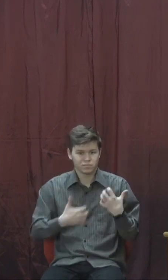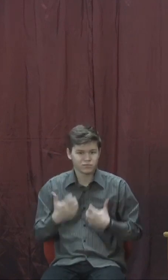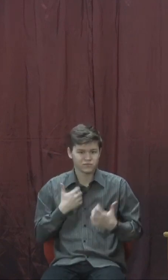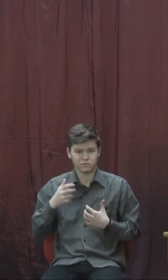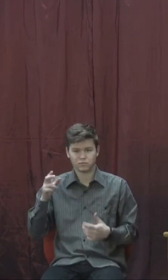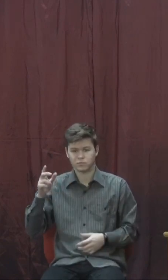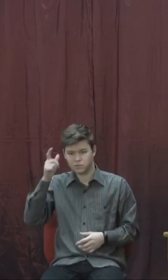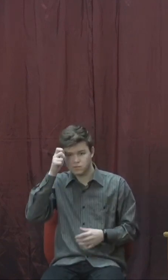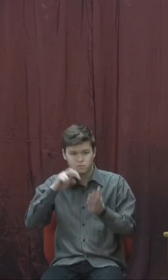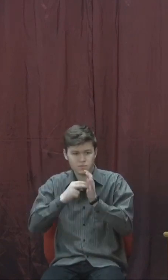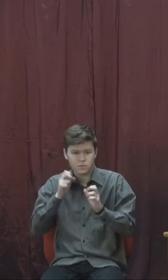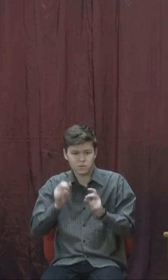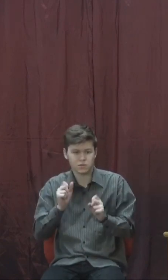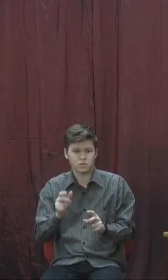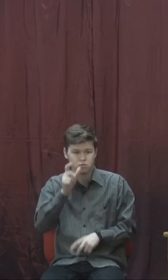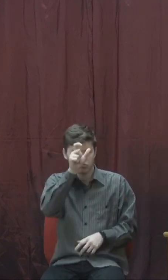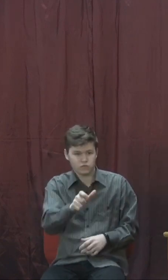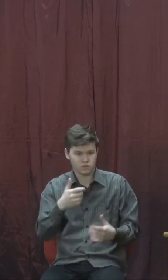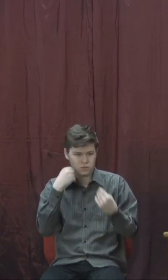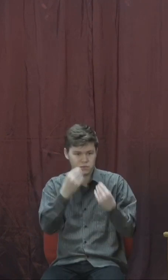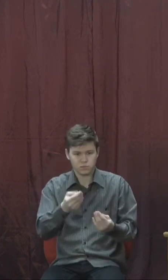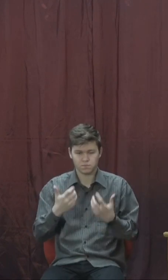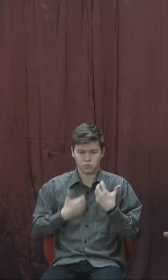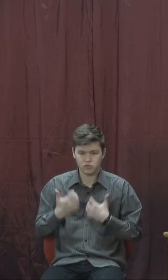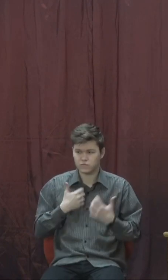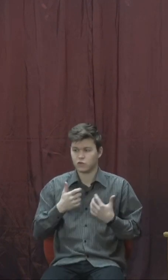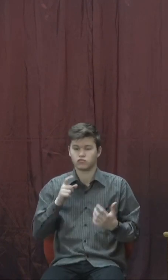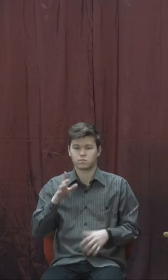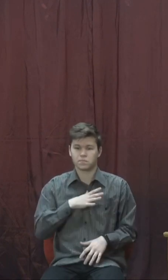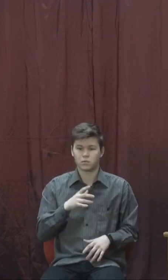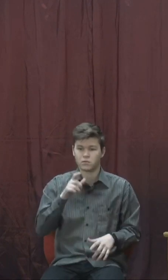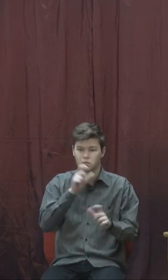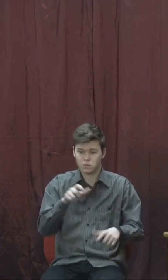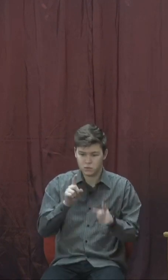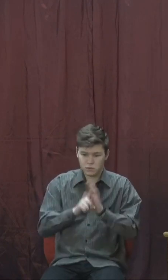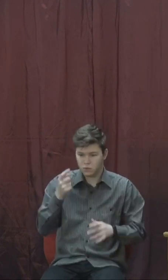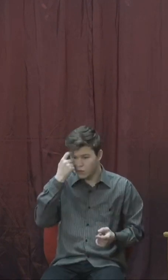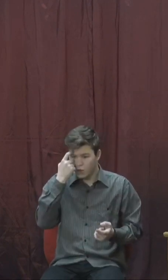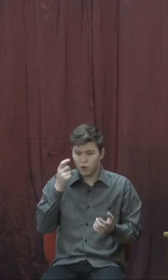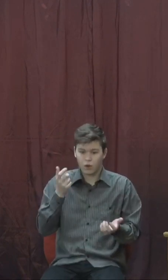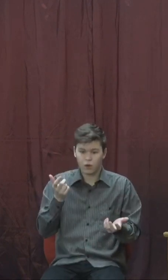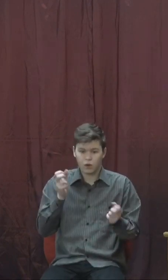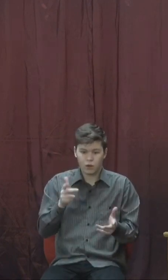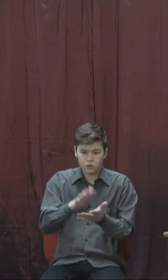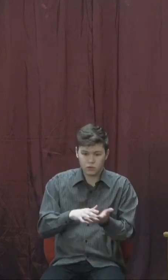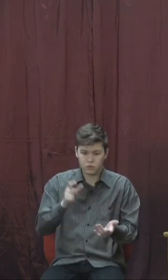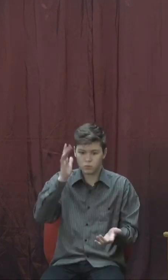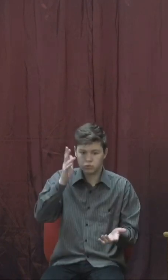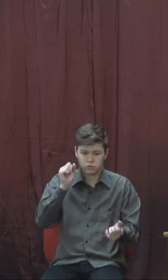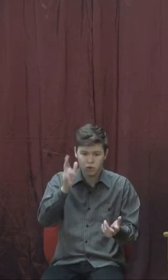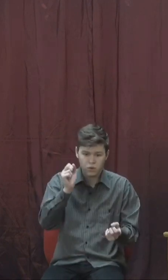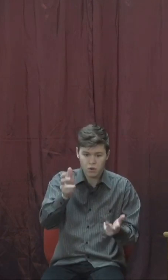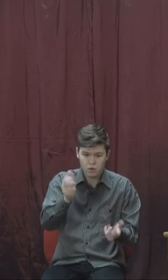панікували, щоб вони не знаходили собі місця, заламували, можливо, руки. Це він в цьому